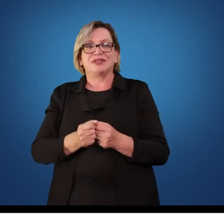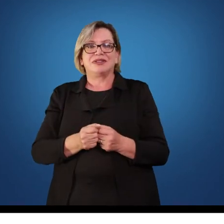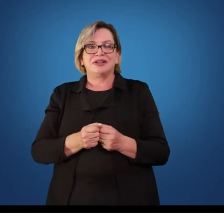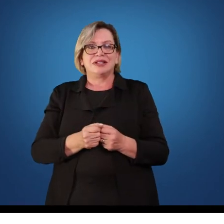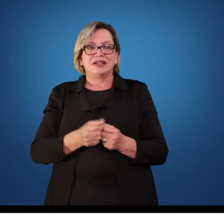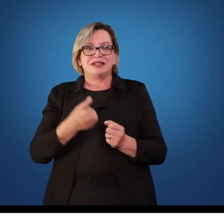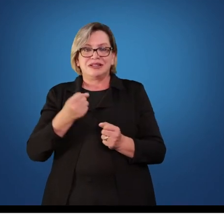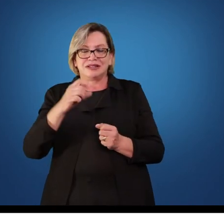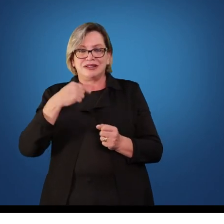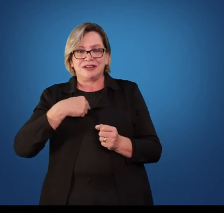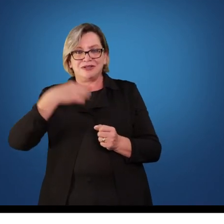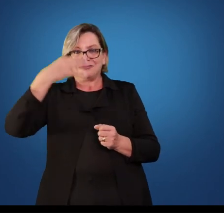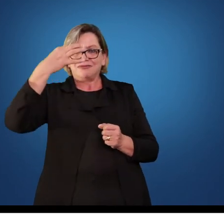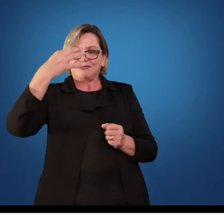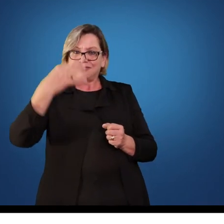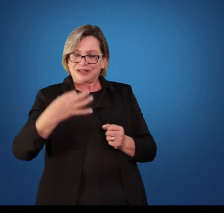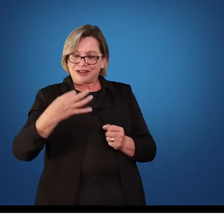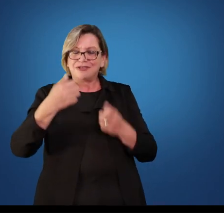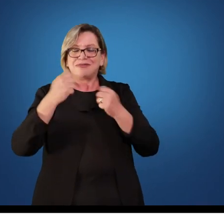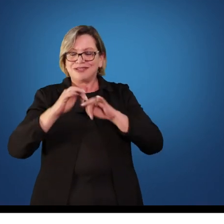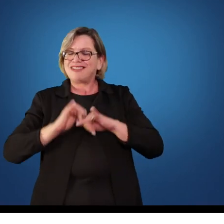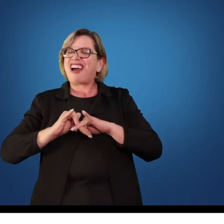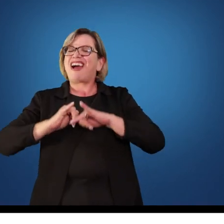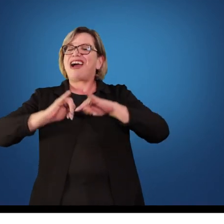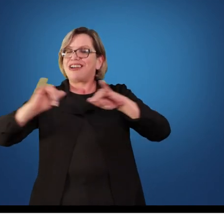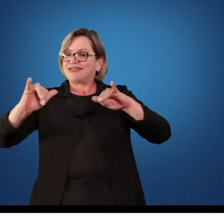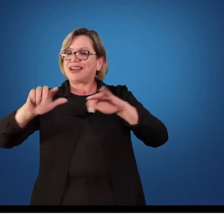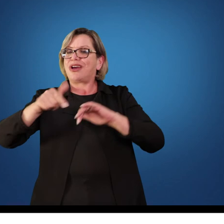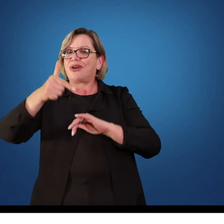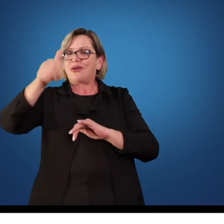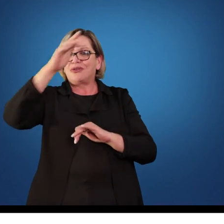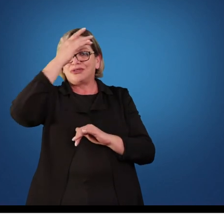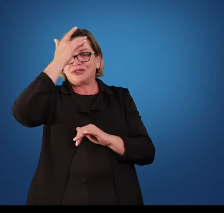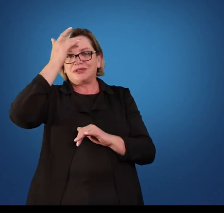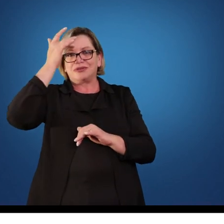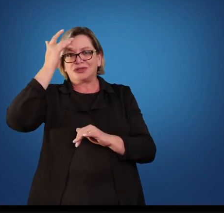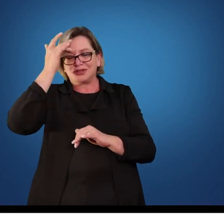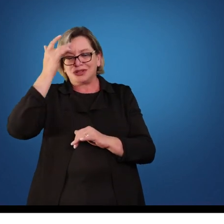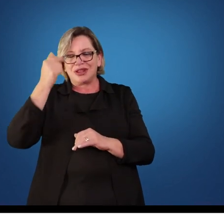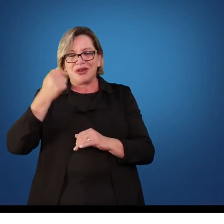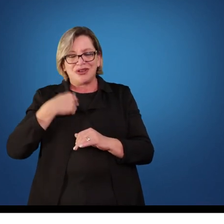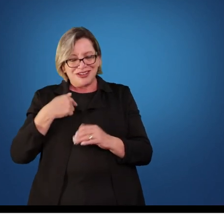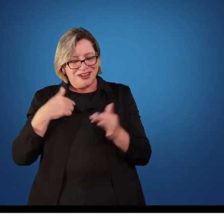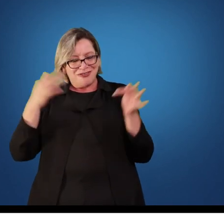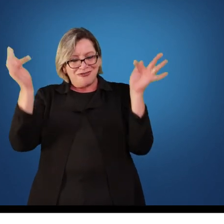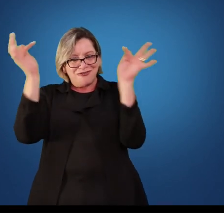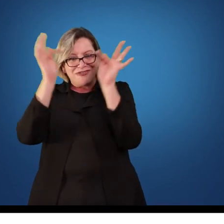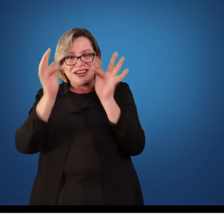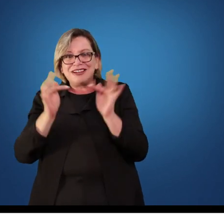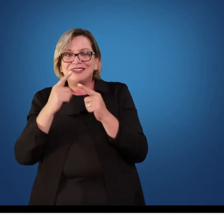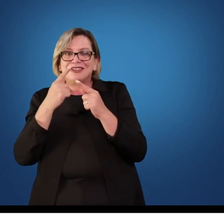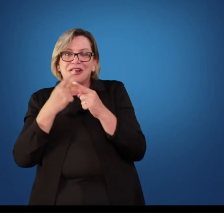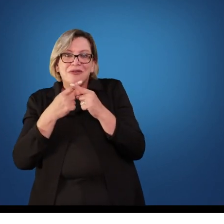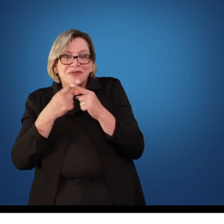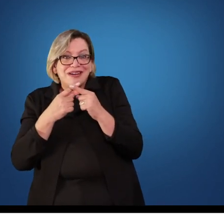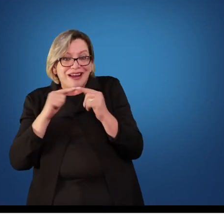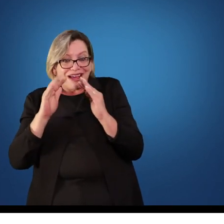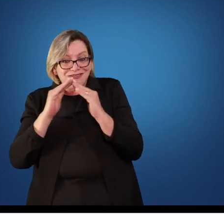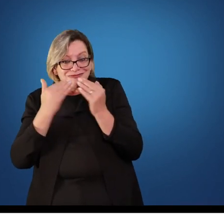acerto eu tenho que compartilhar com os outros. Então hoje eu tenho a felicidade de trabalhar em uma escola e nós temos vários alunos com necessidades especiais e